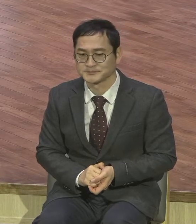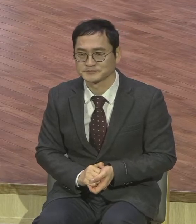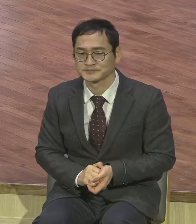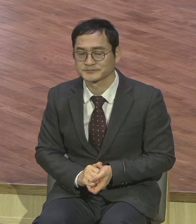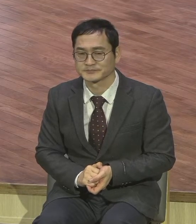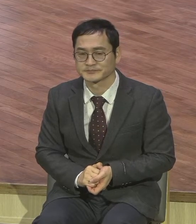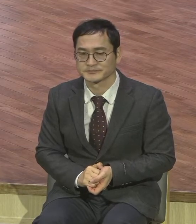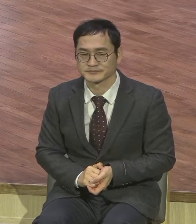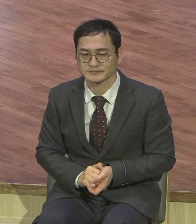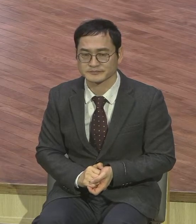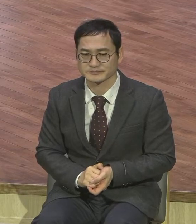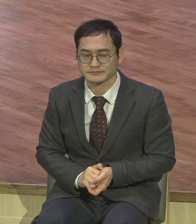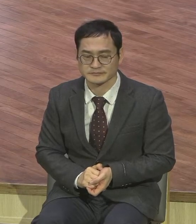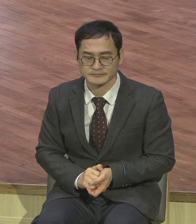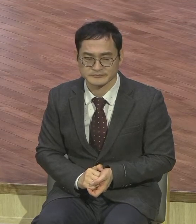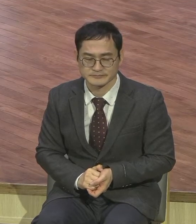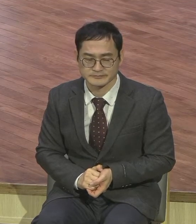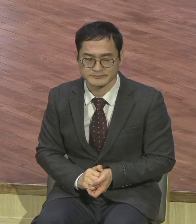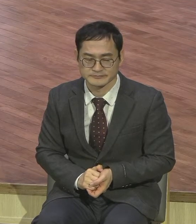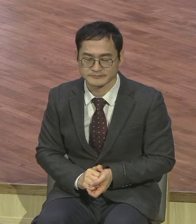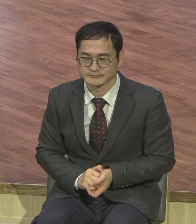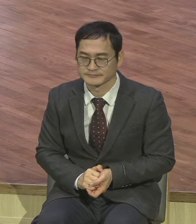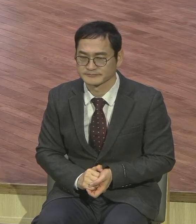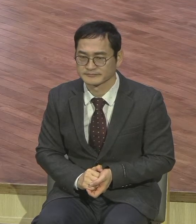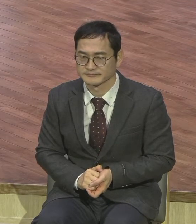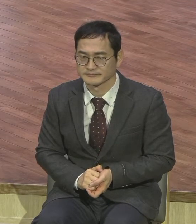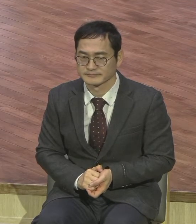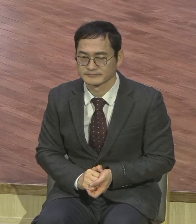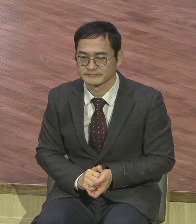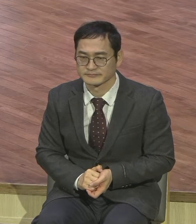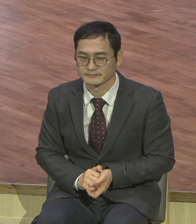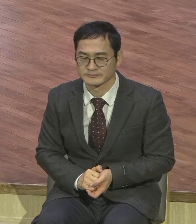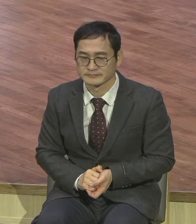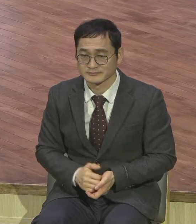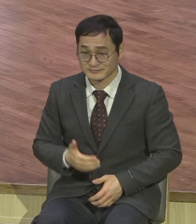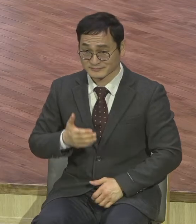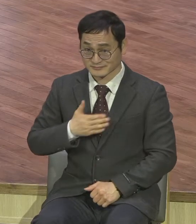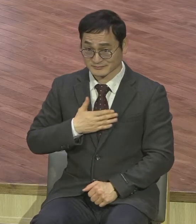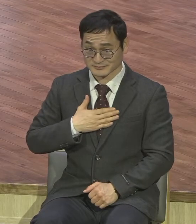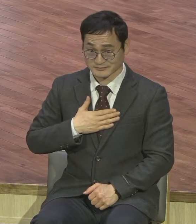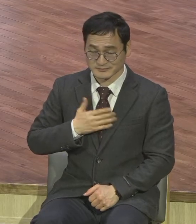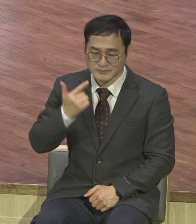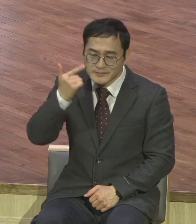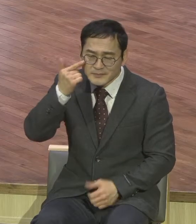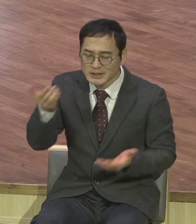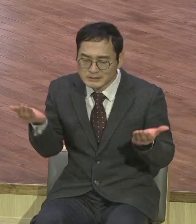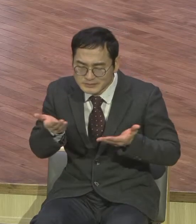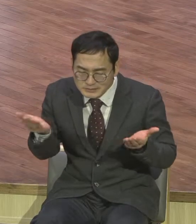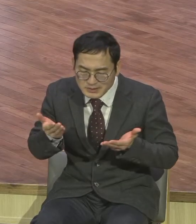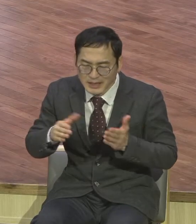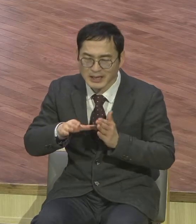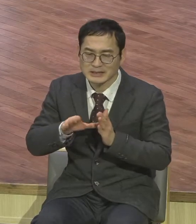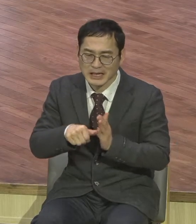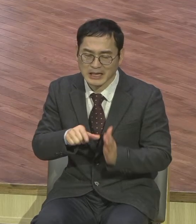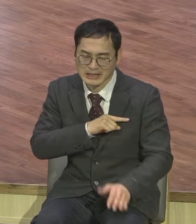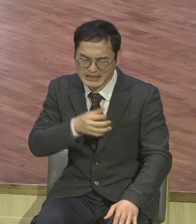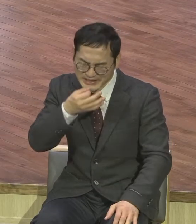부담이 돼가지고 저도 가장 못해하면 괴로운 게 이 헌금 이야기입니다